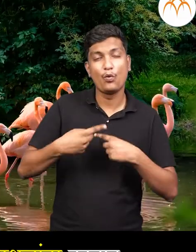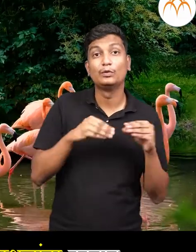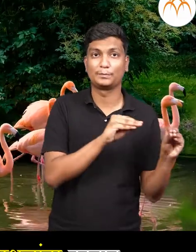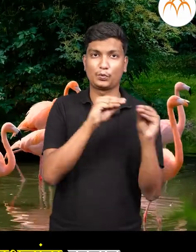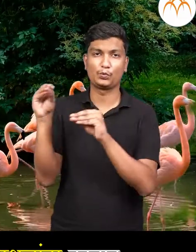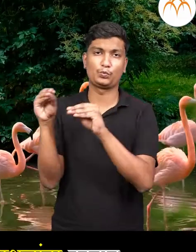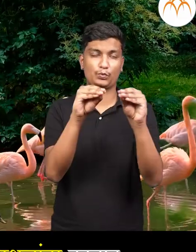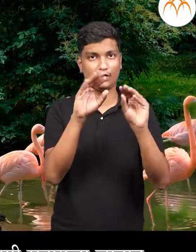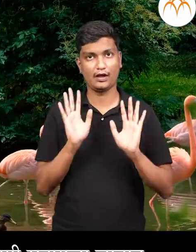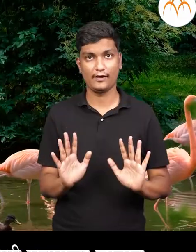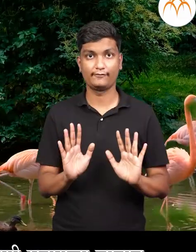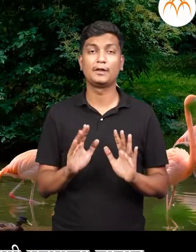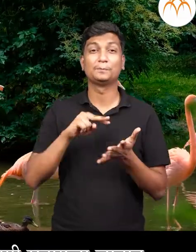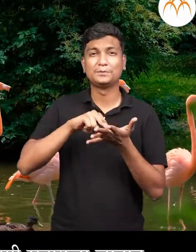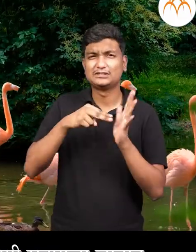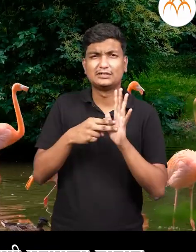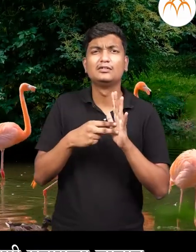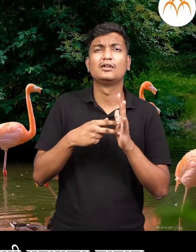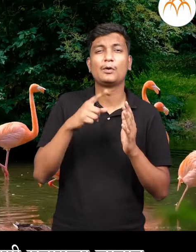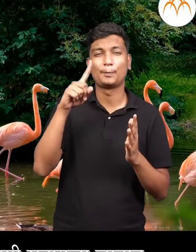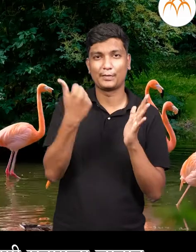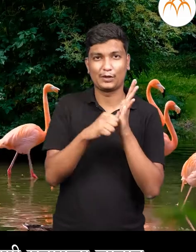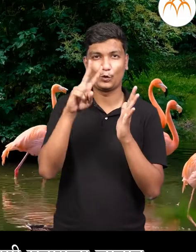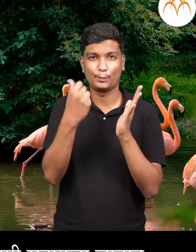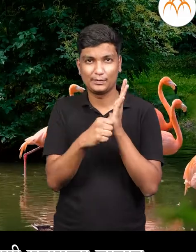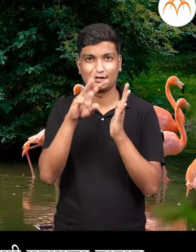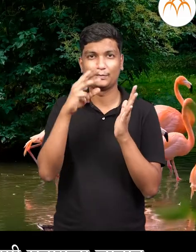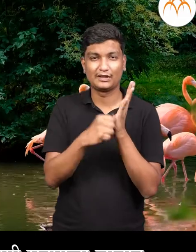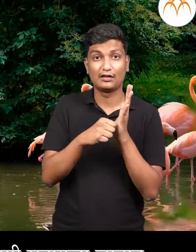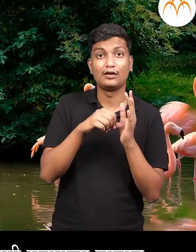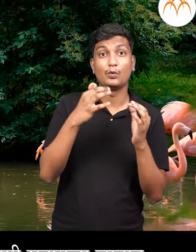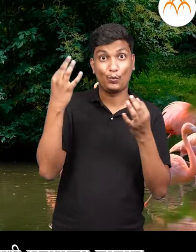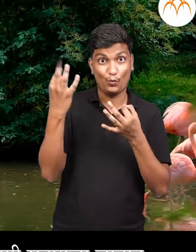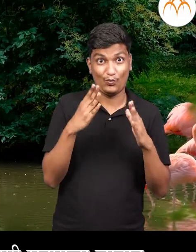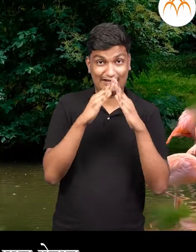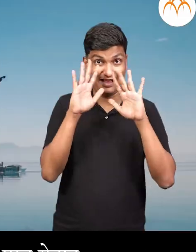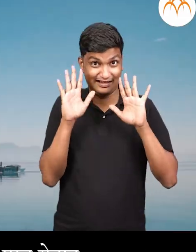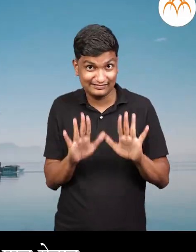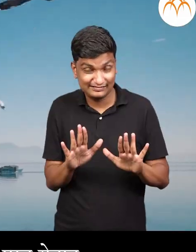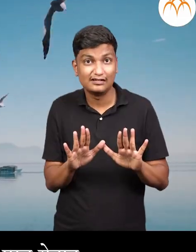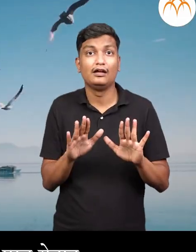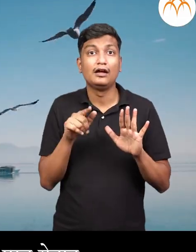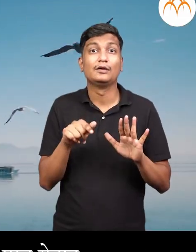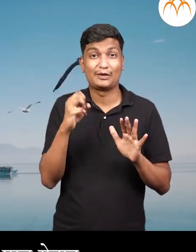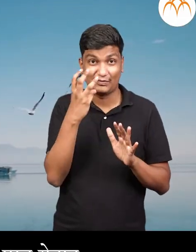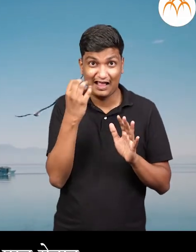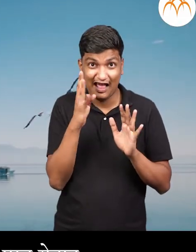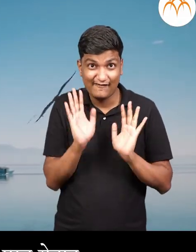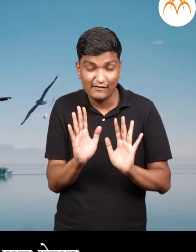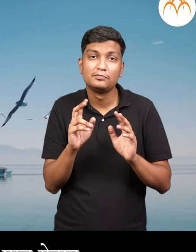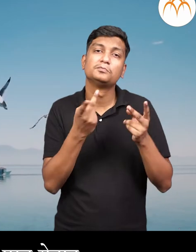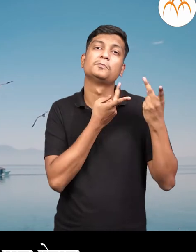करतात। मनजेज काही महिनयान साथी नवीन जागे रहला जातात। नंतर ते अपले मूर देशात